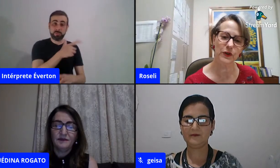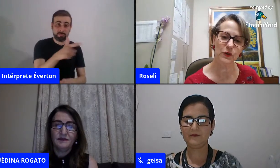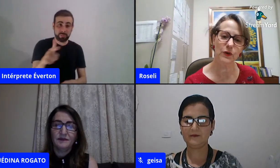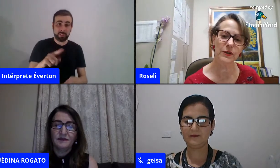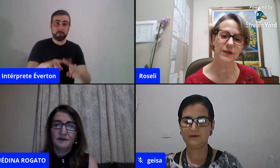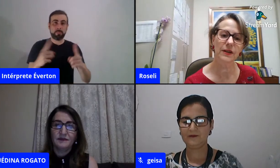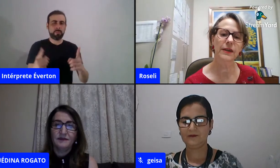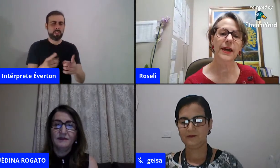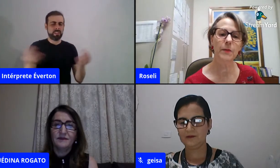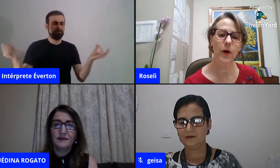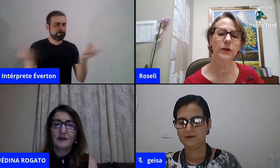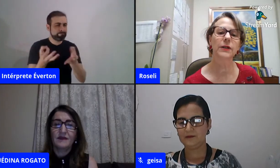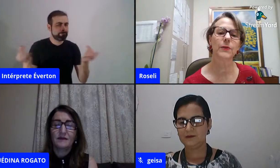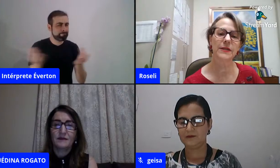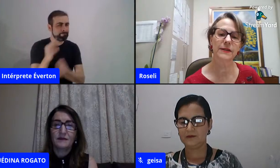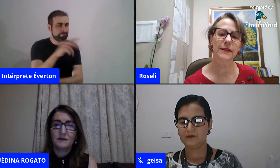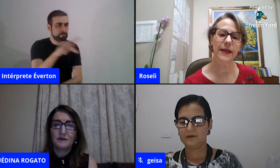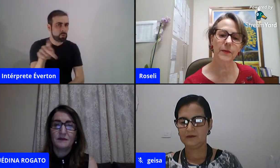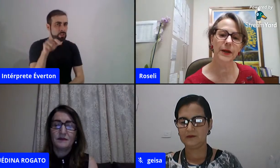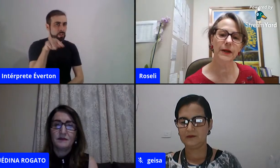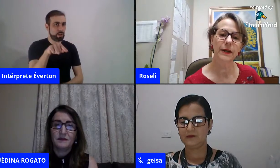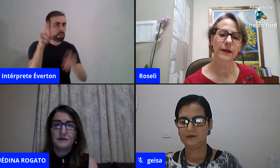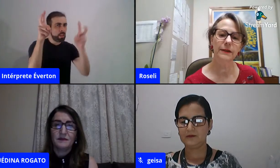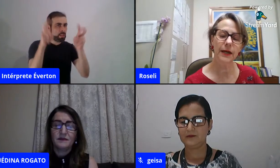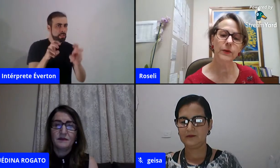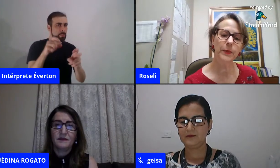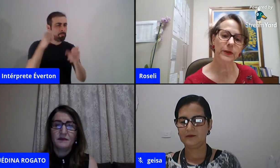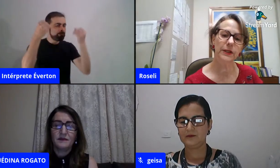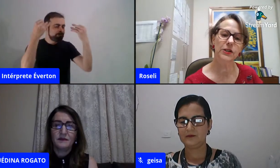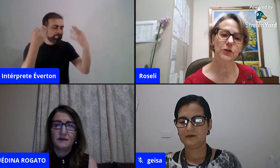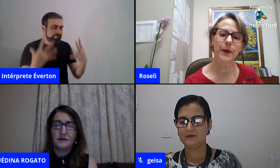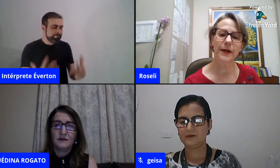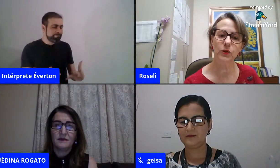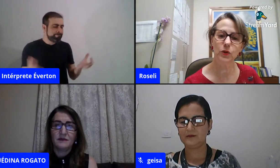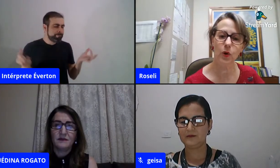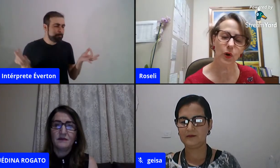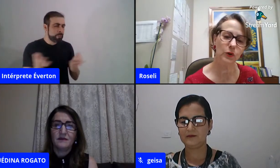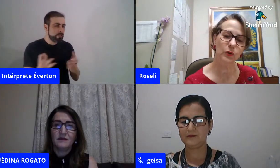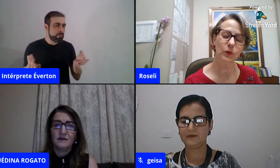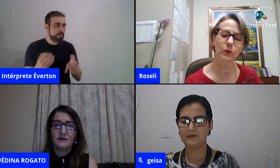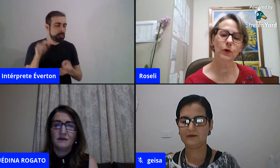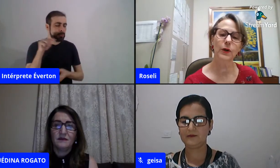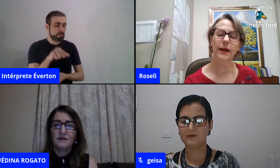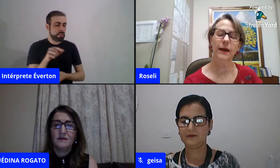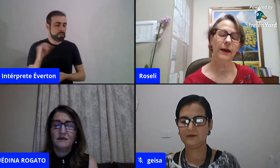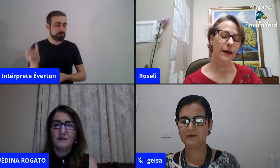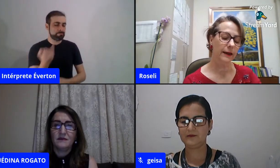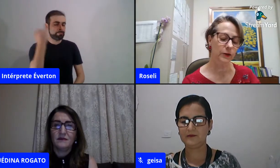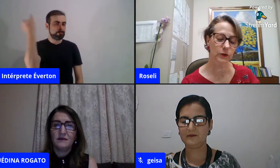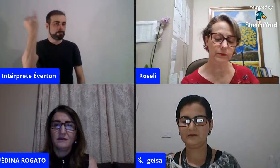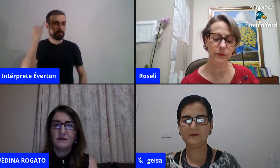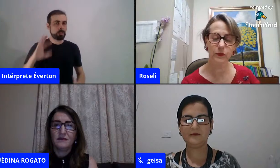ótimos professores que abordam esse tema tão importante para todo o,